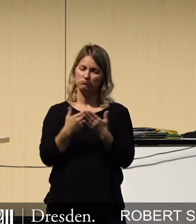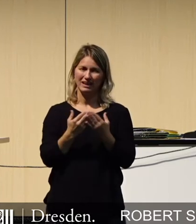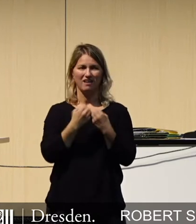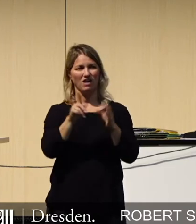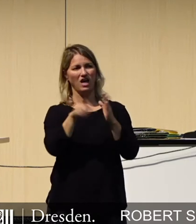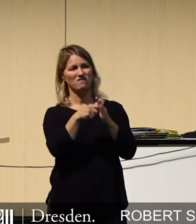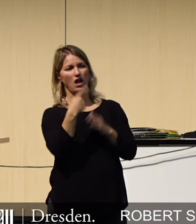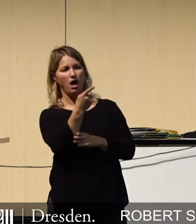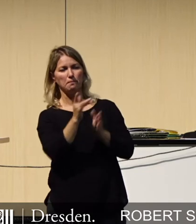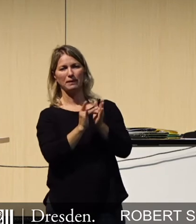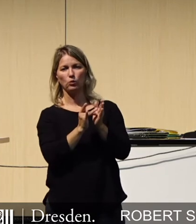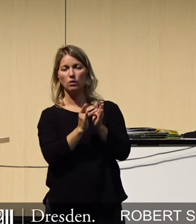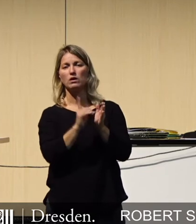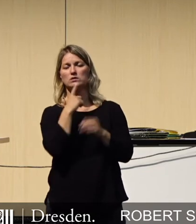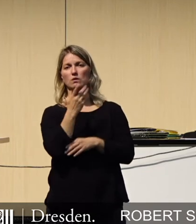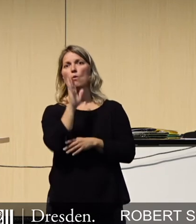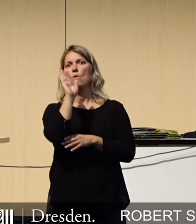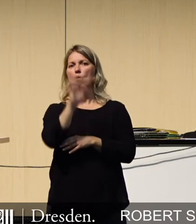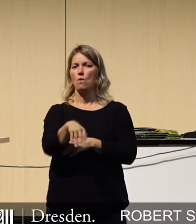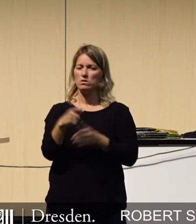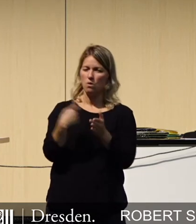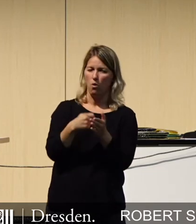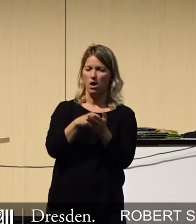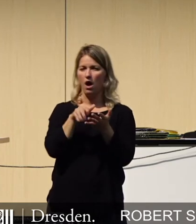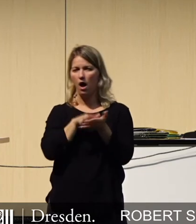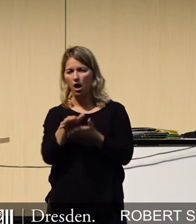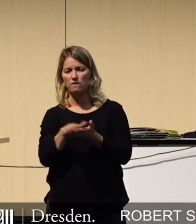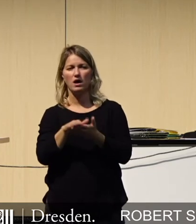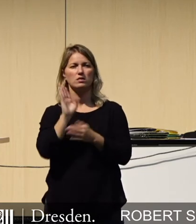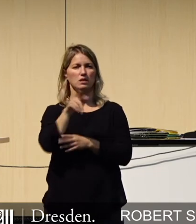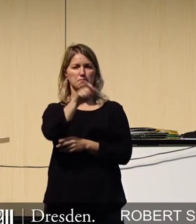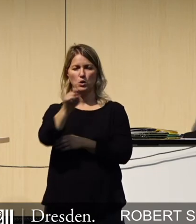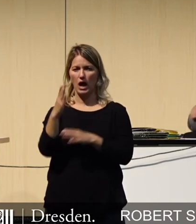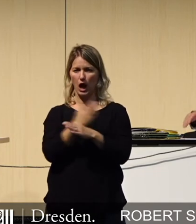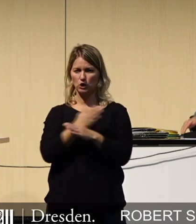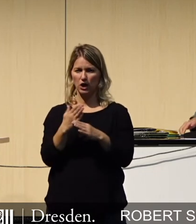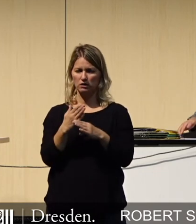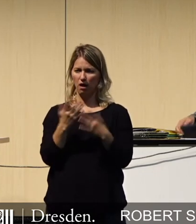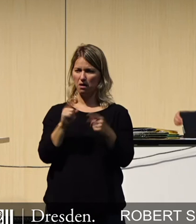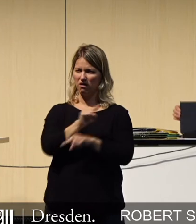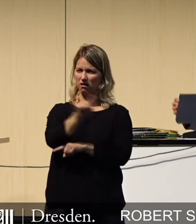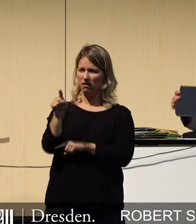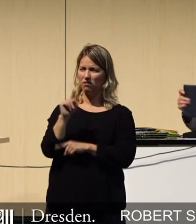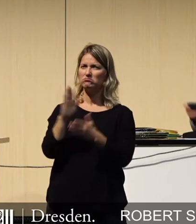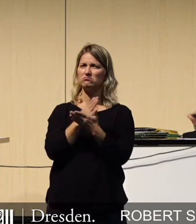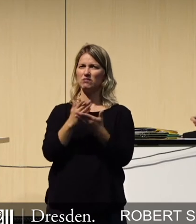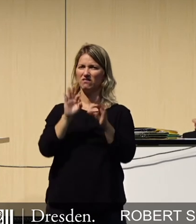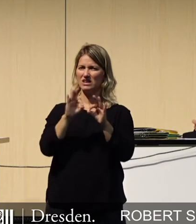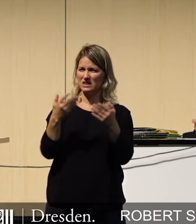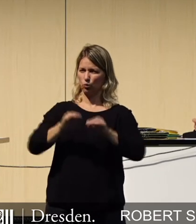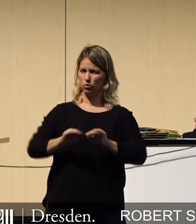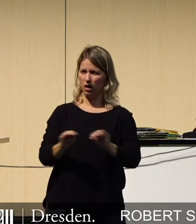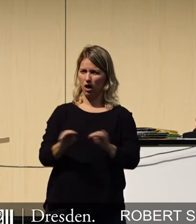Begründung einen teuren und aufwendigen Bürgerentscheid. Aber auf welcher Basis sollten die Bürgerinnen und Bürger ihre Entscheidung treffen?